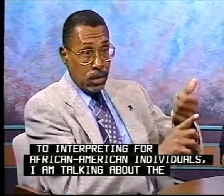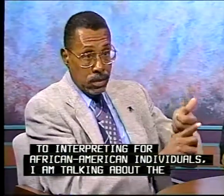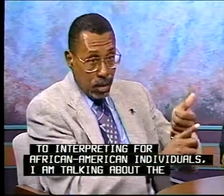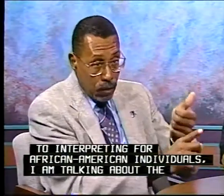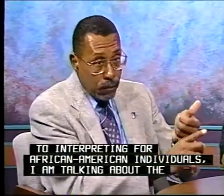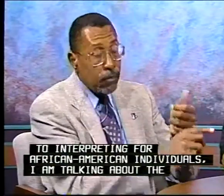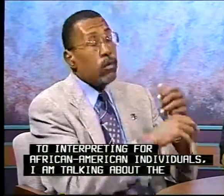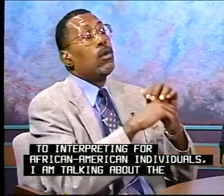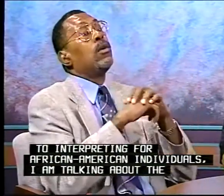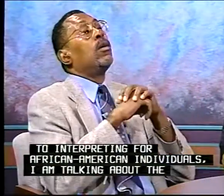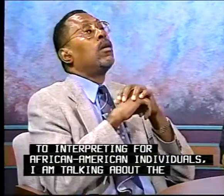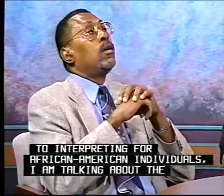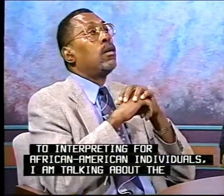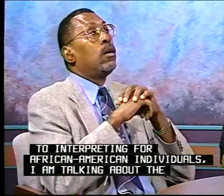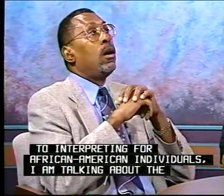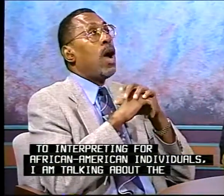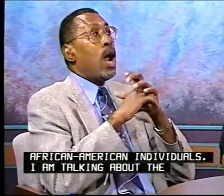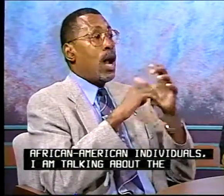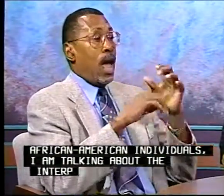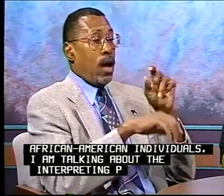I'll talk about the interpreting process itself.